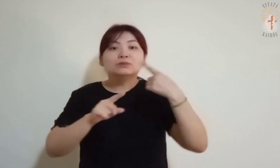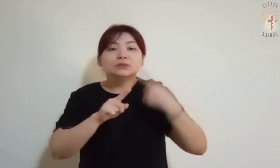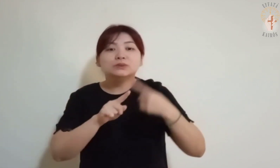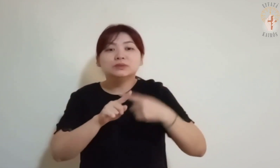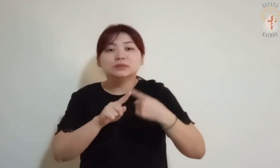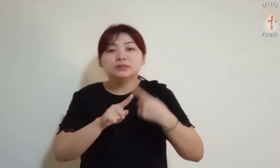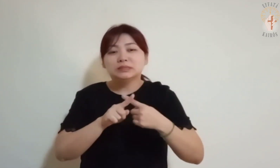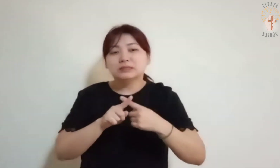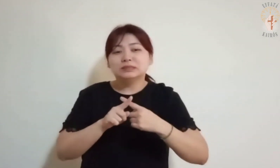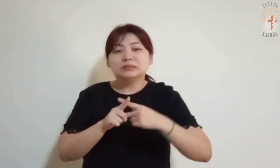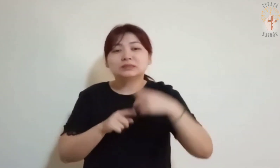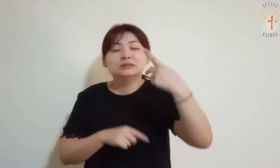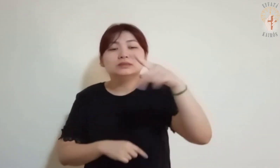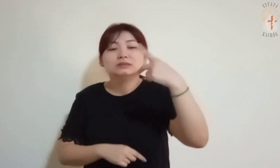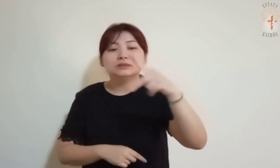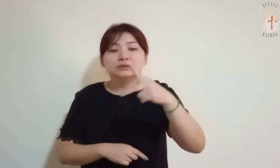Se, pois,